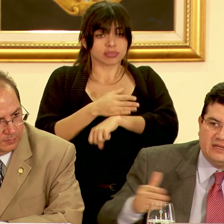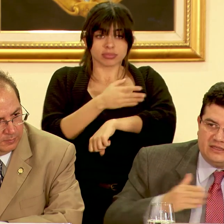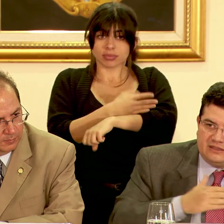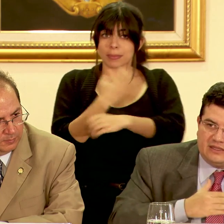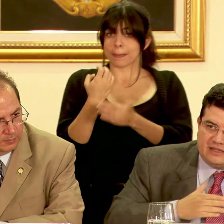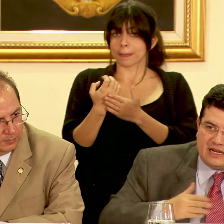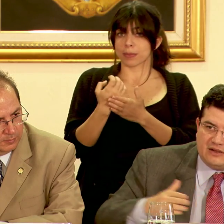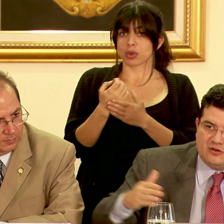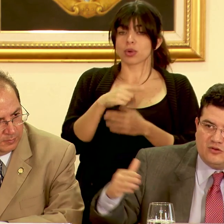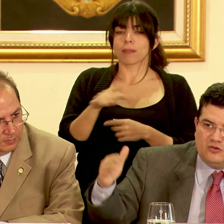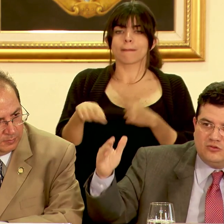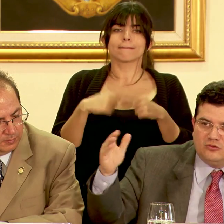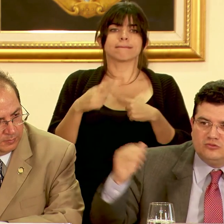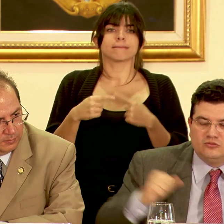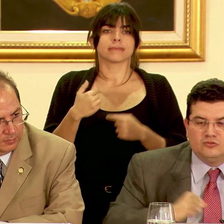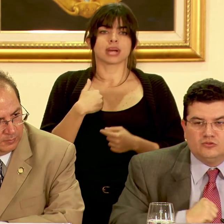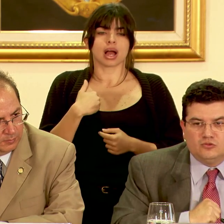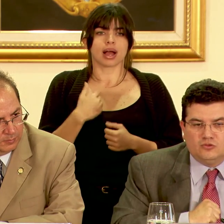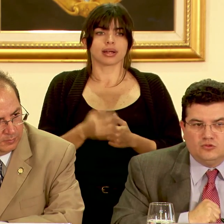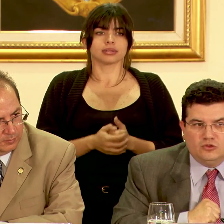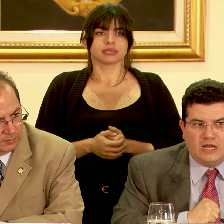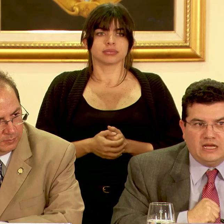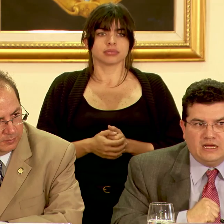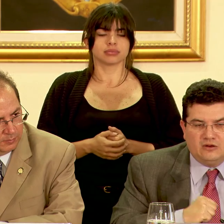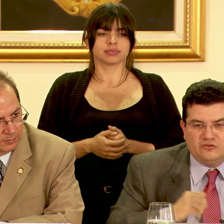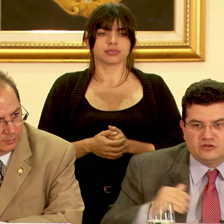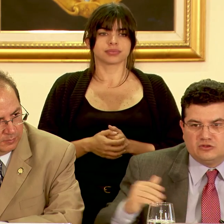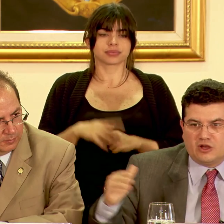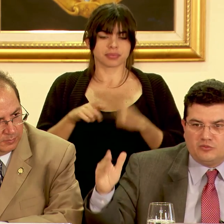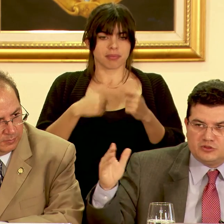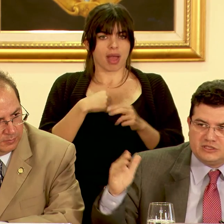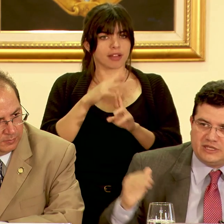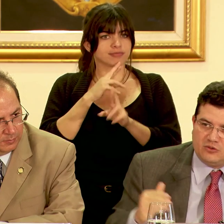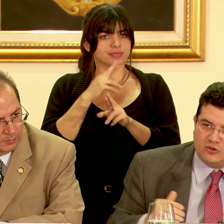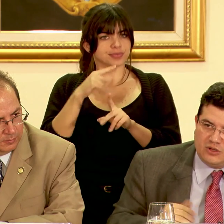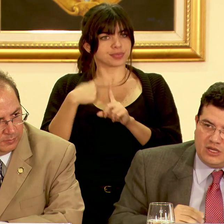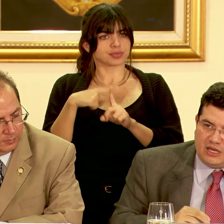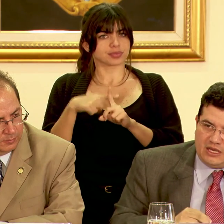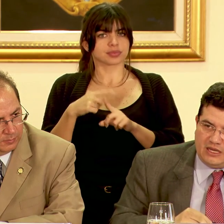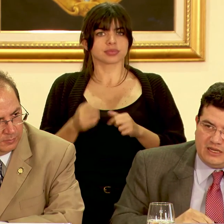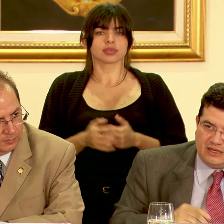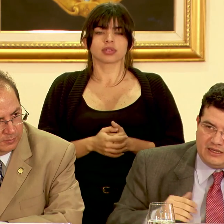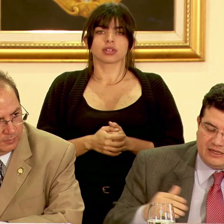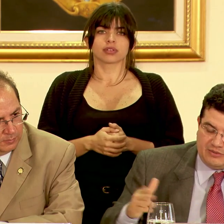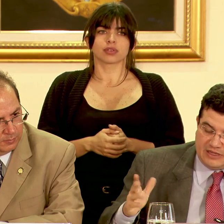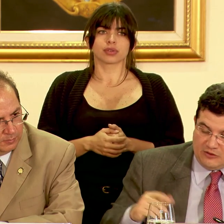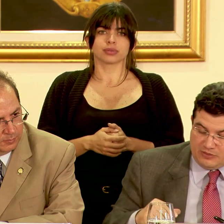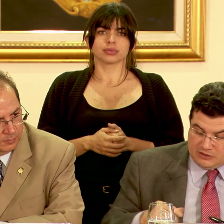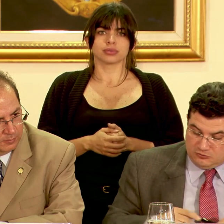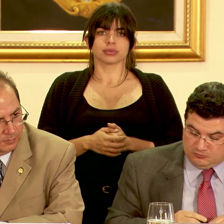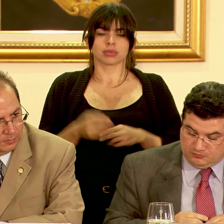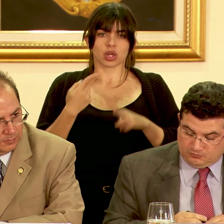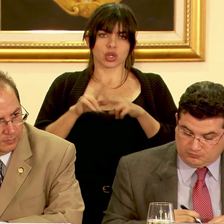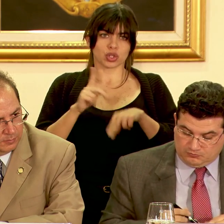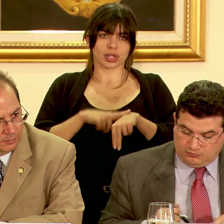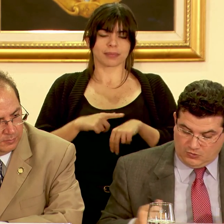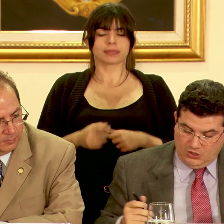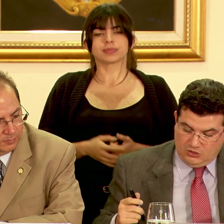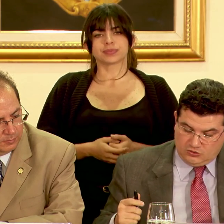económica tendrá un resultado positivo en el mediano plazo